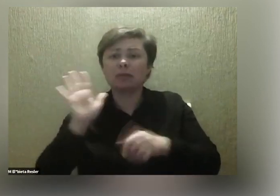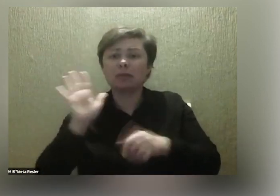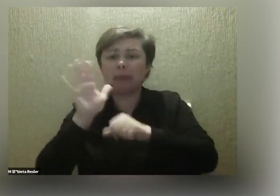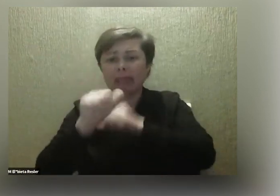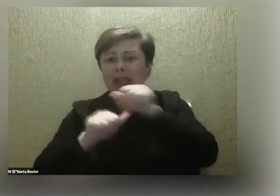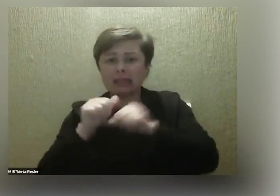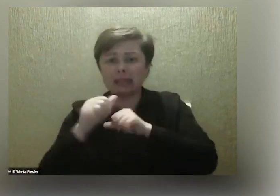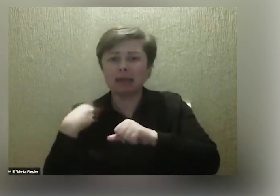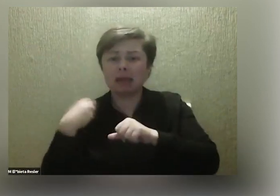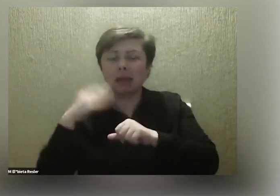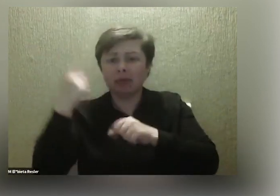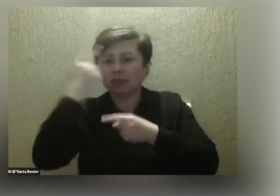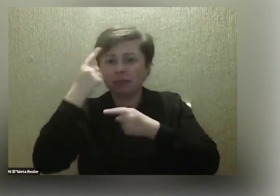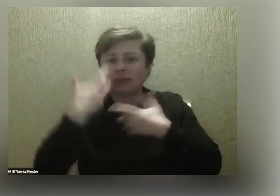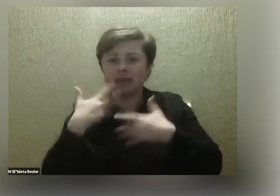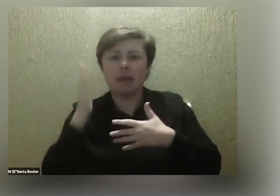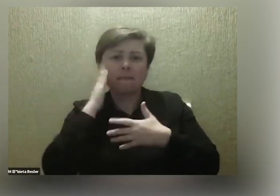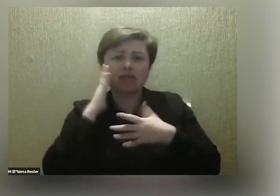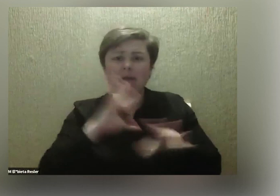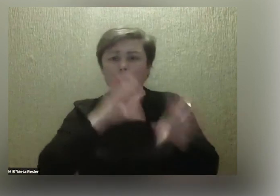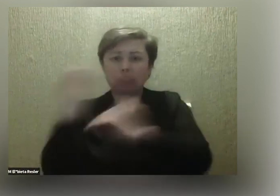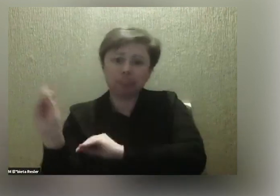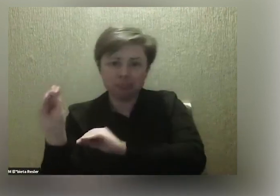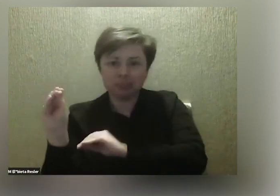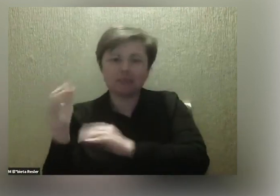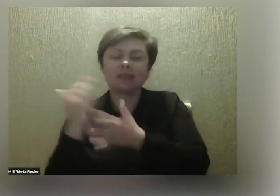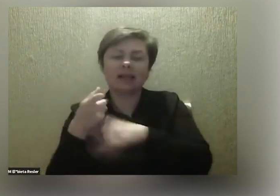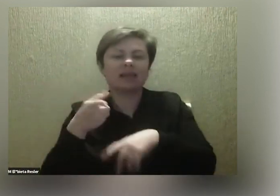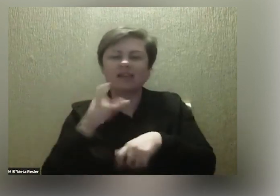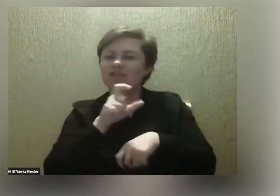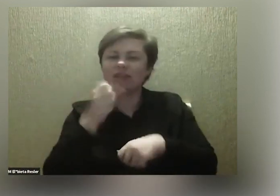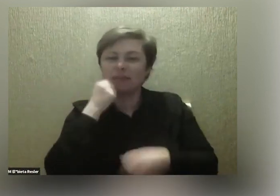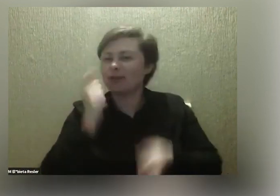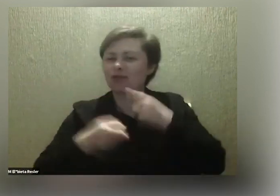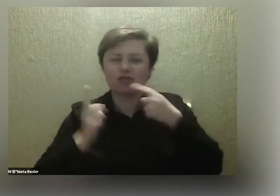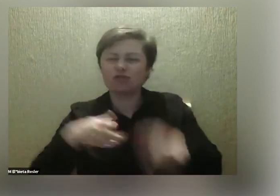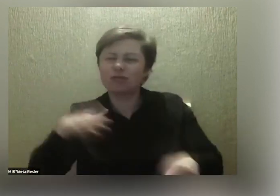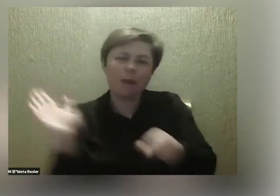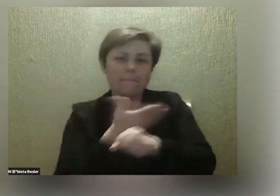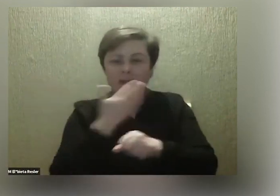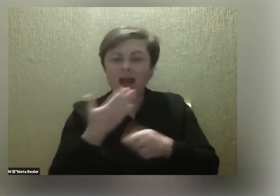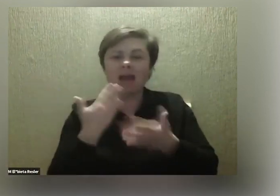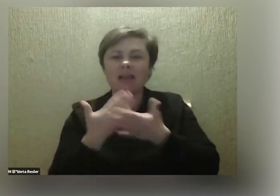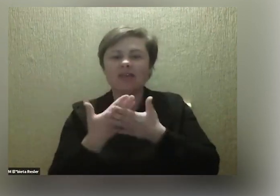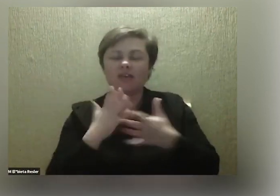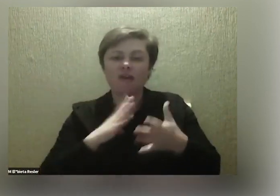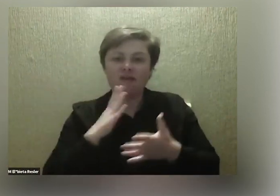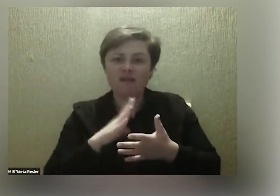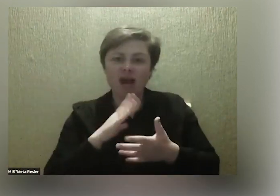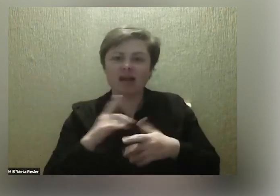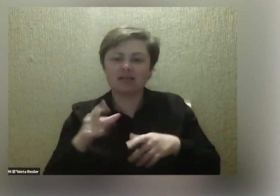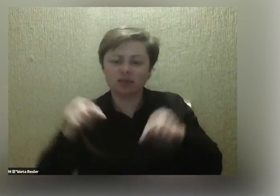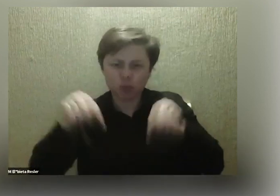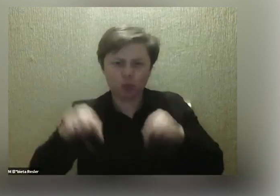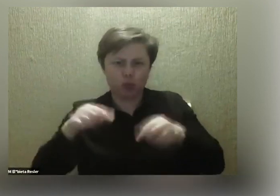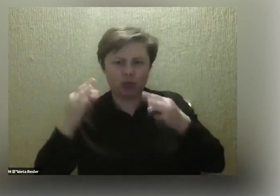będzie myślało o wyprowadzeniu się z domu. I to ten czas tak naprawdę bardzo szybko mija, więc warto naprawdę być tu i